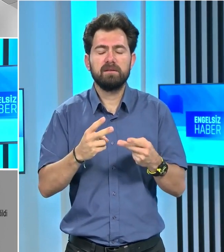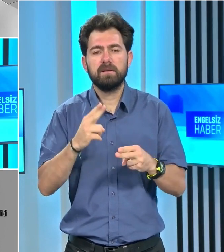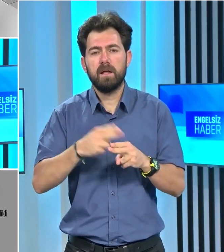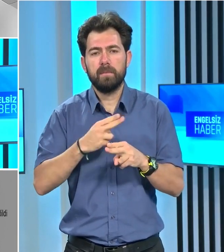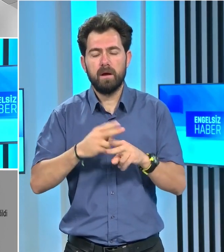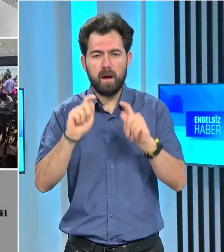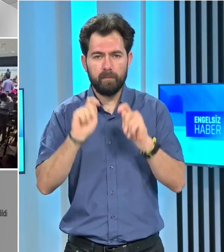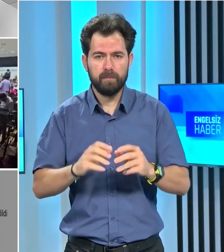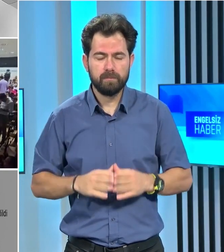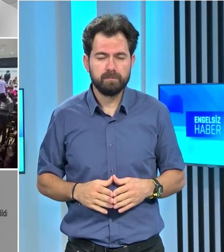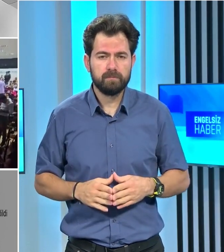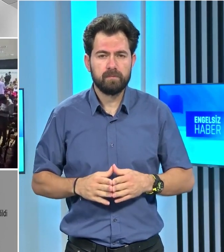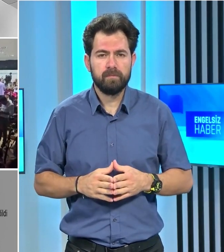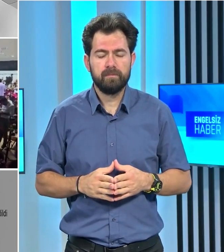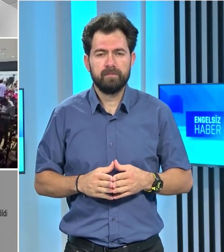gerçekleştirildi.